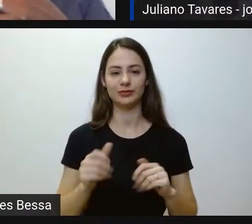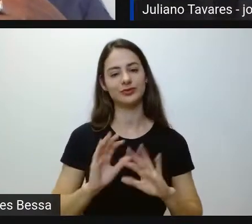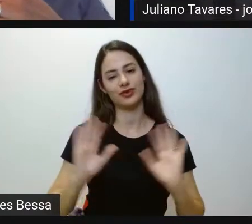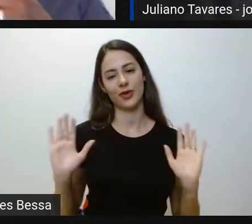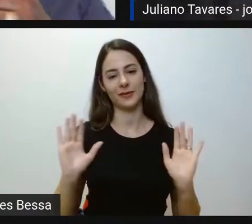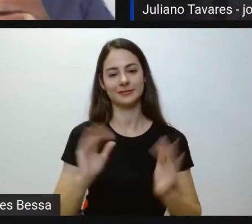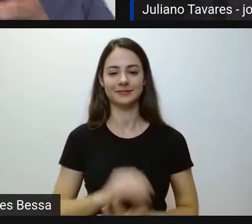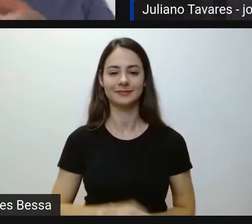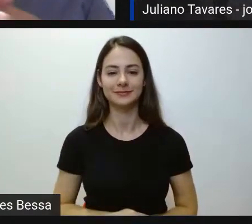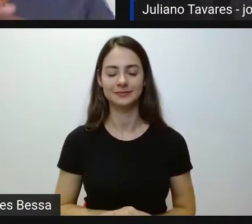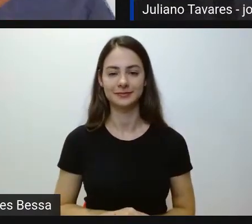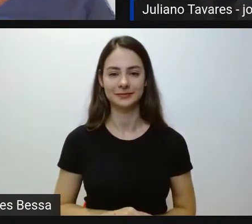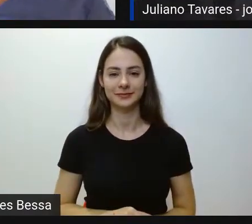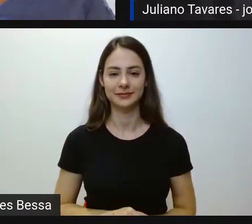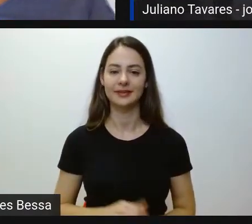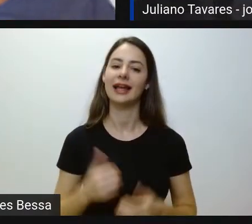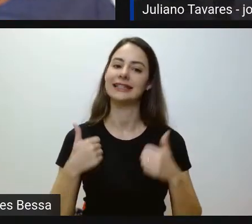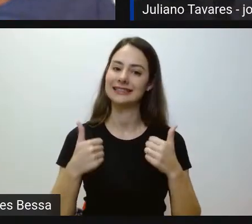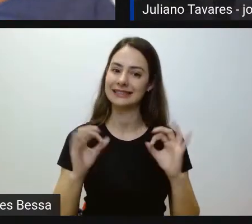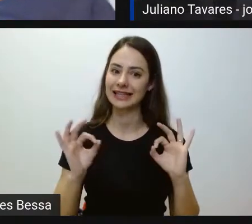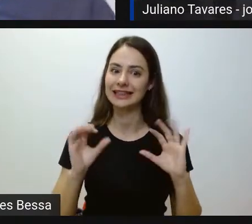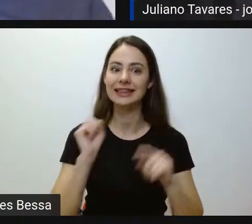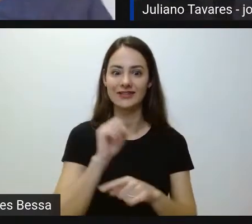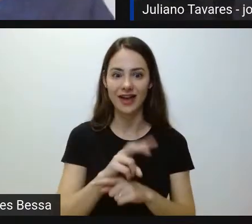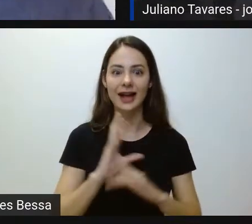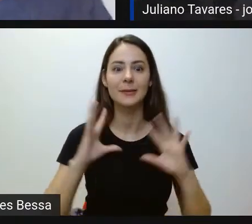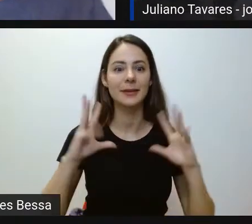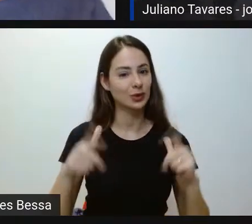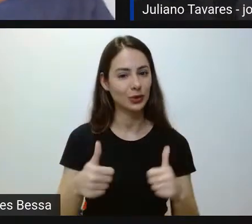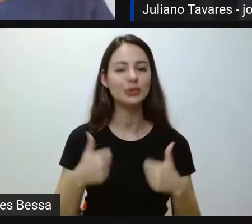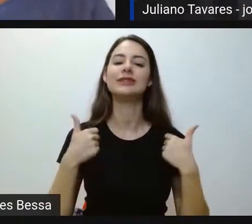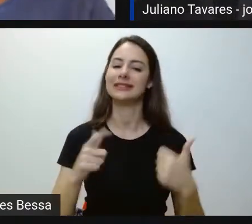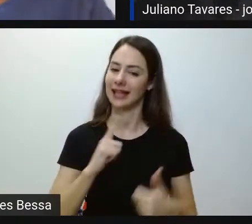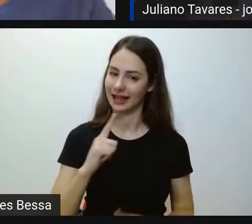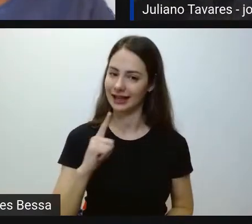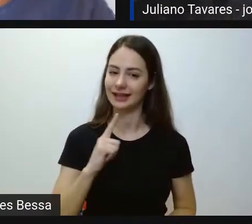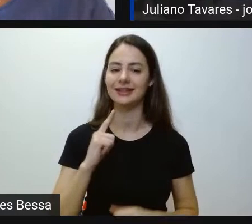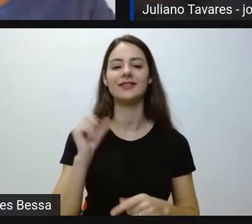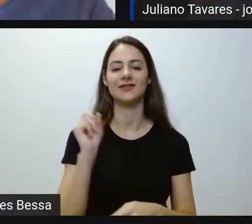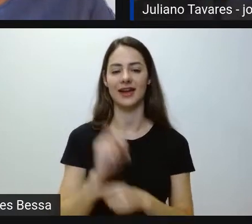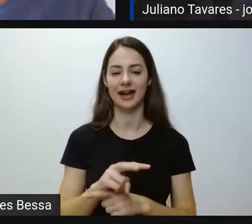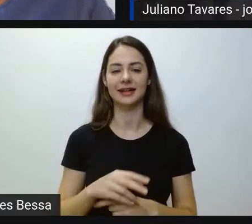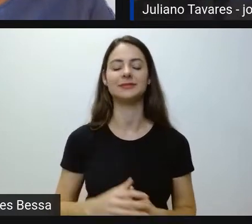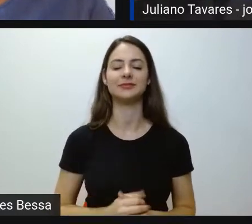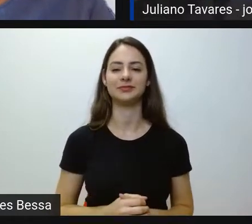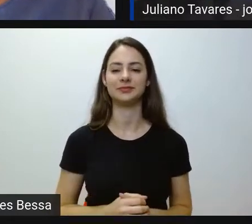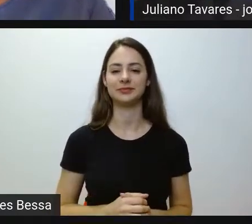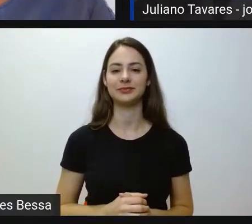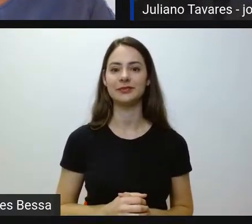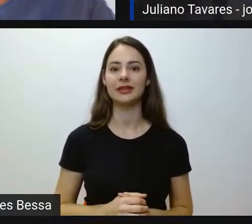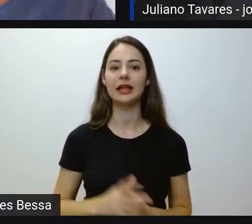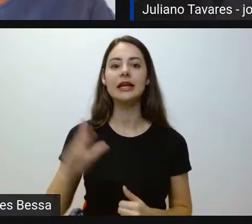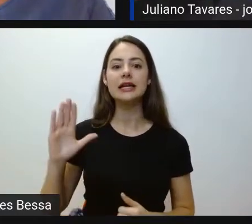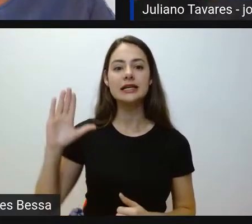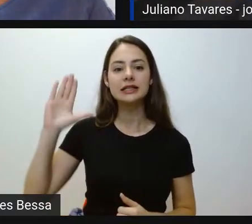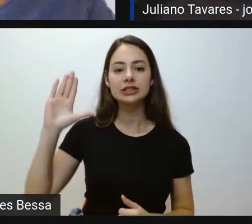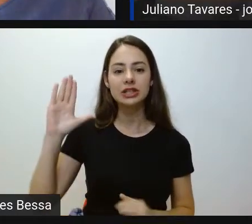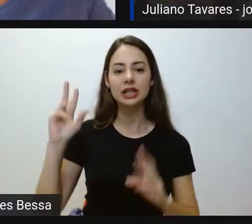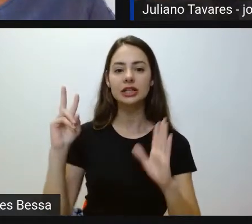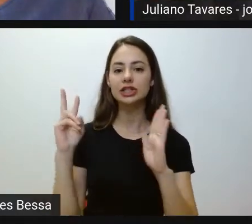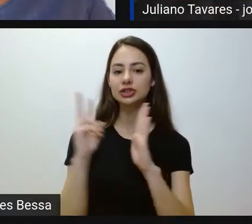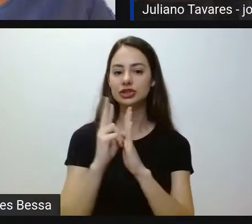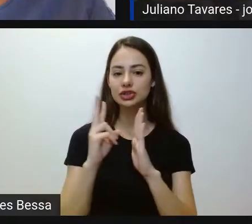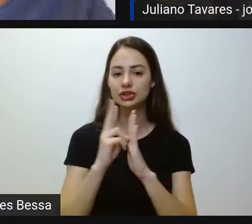Beleza. Ou seja, tem vaga para todo mundo. Ou seja... Para todo mundo. Isso. E candidatos indígenas